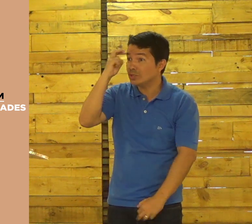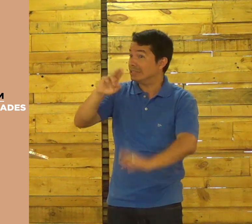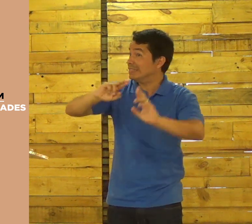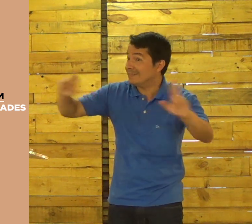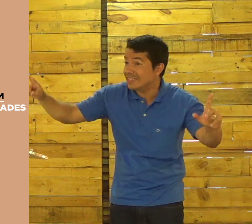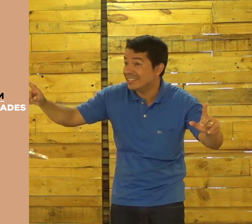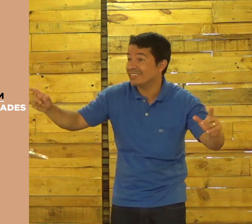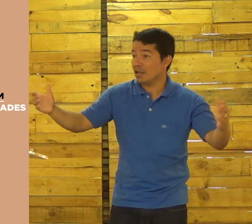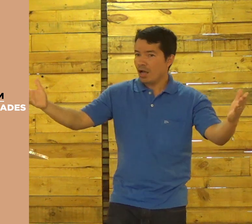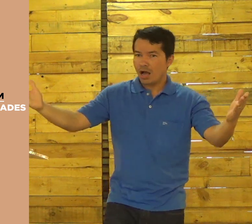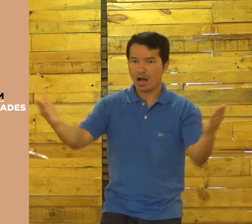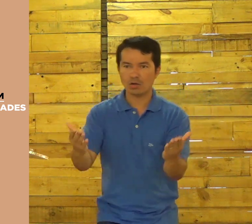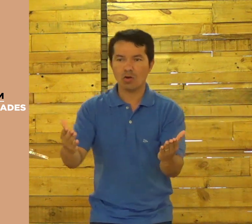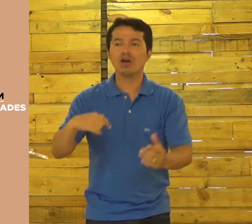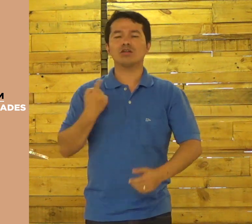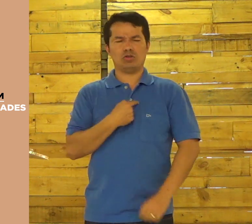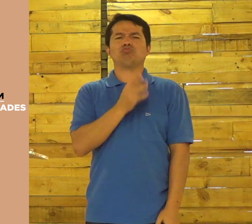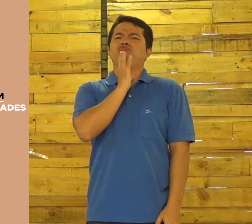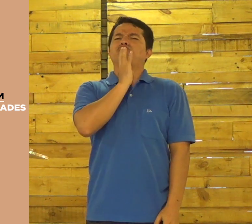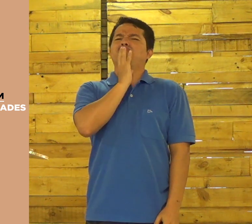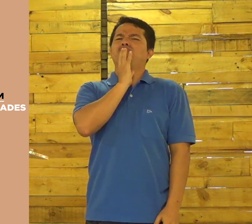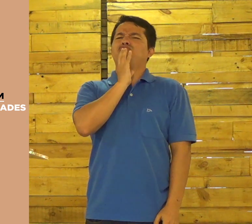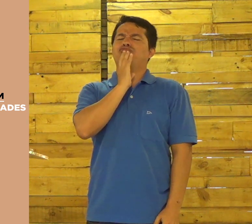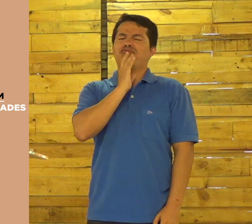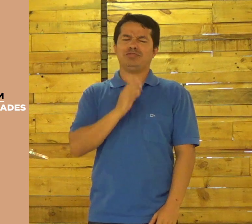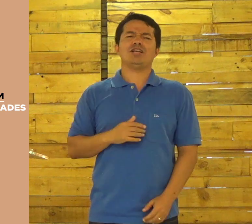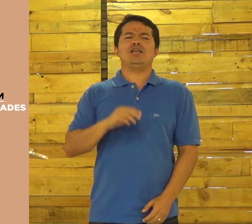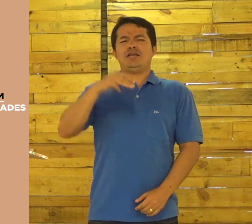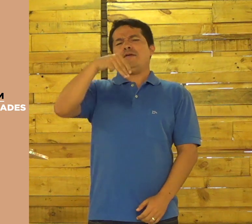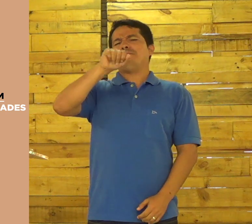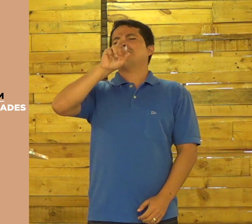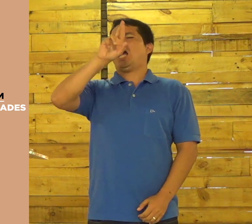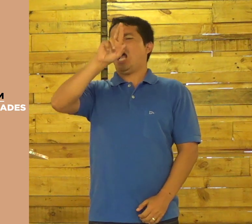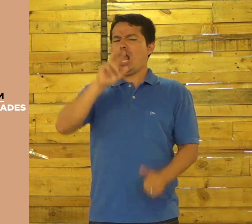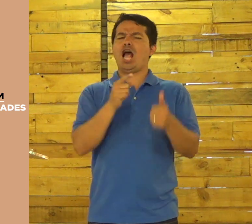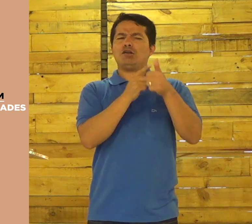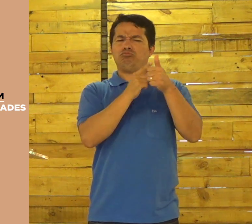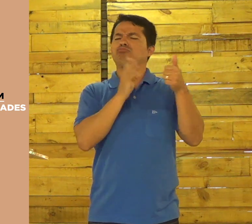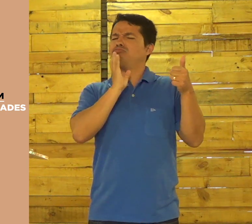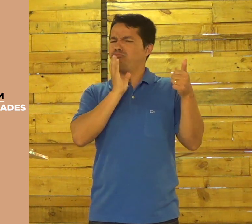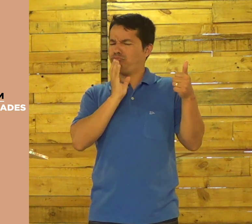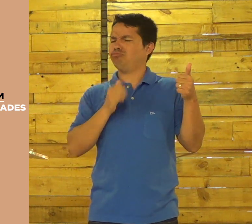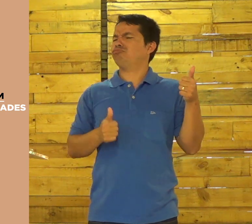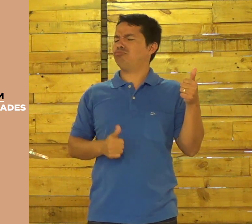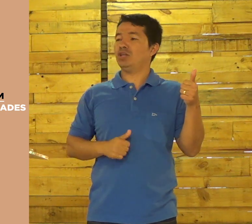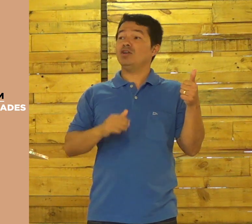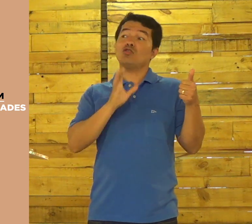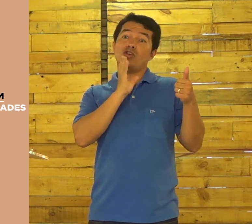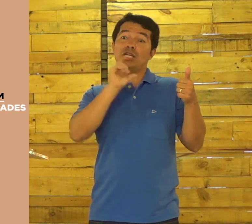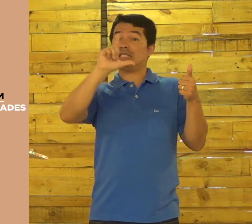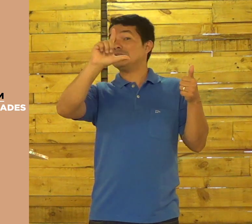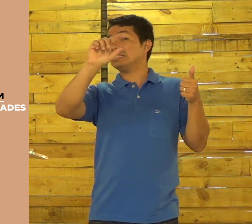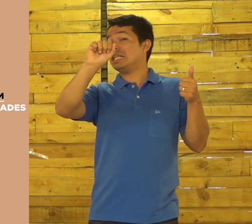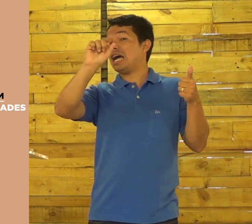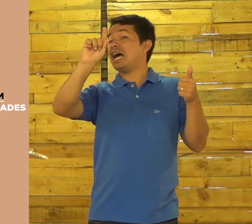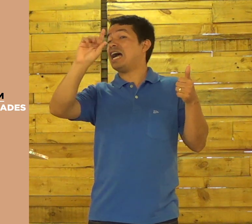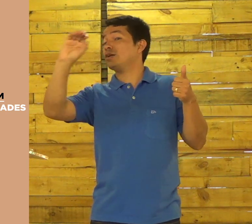usada de ferro. Era diferente a cultura. Hoje, a gente divide. A gente fala que mar é uma coisa, o